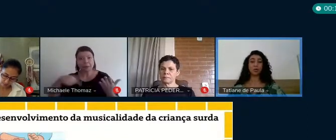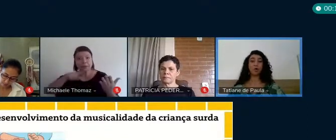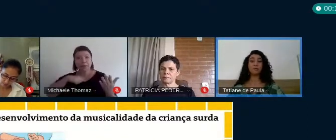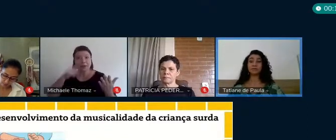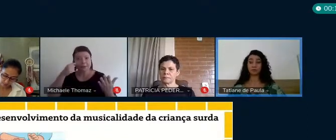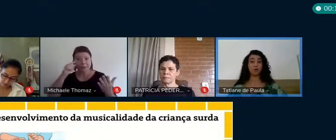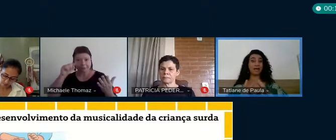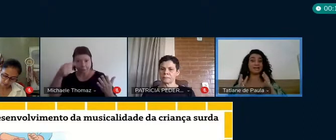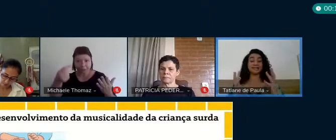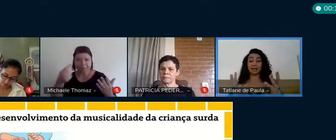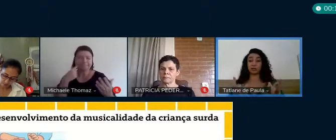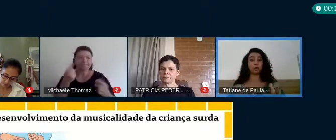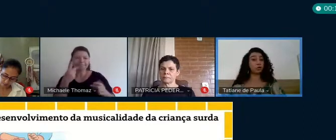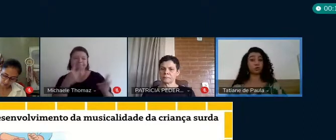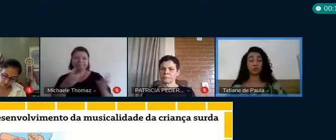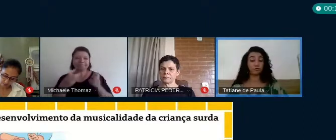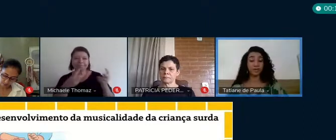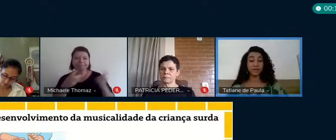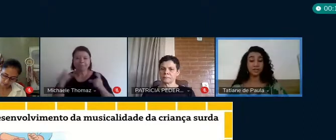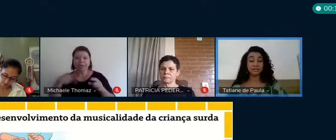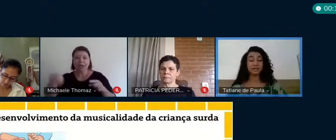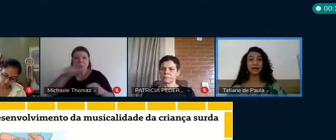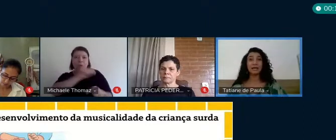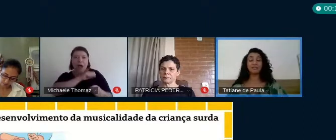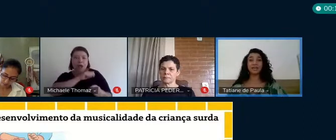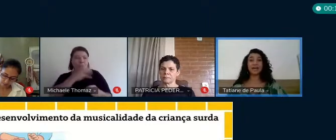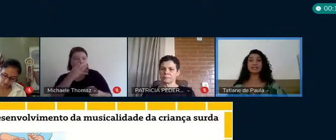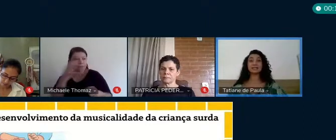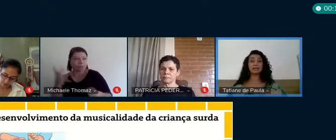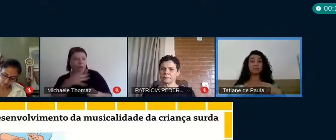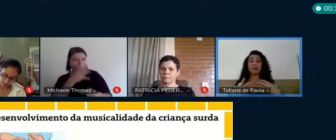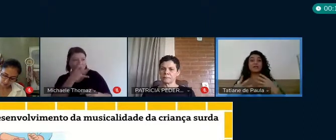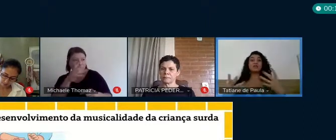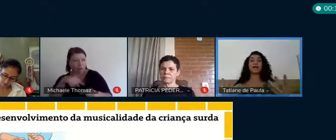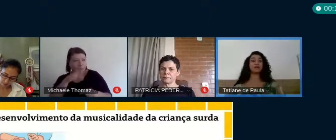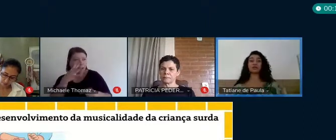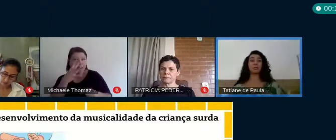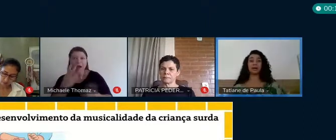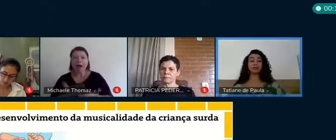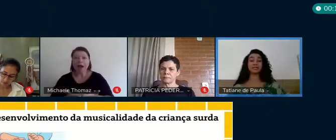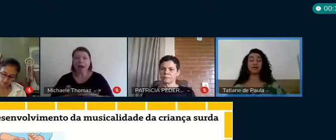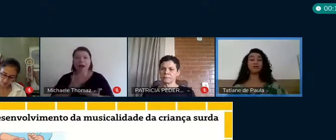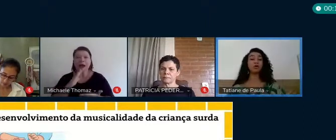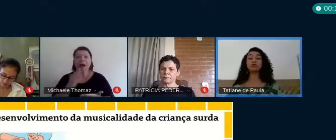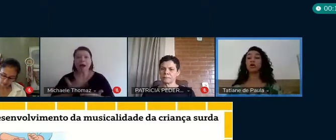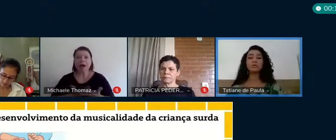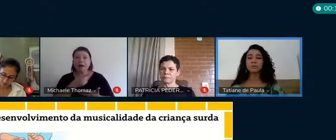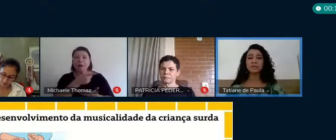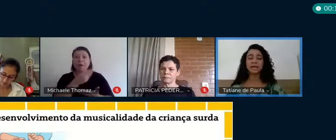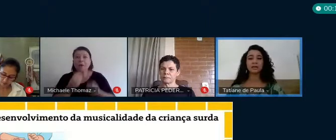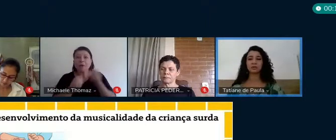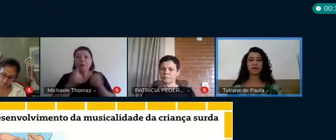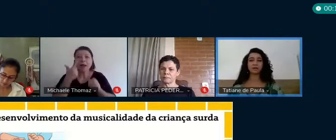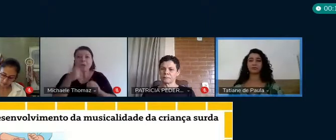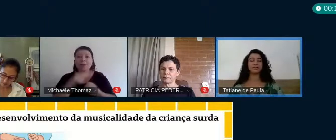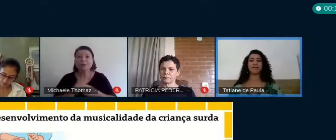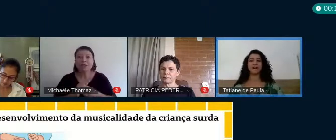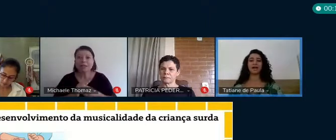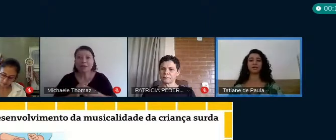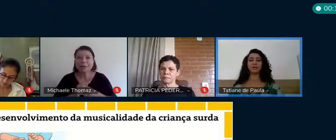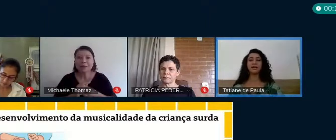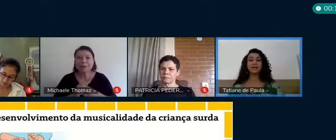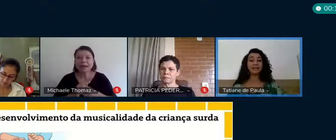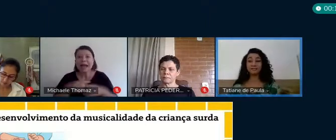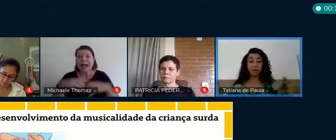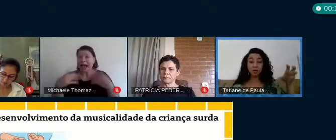como os colegas dela, todos os ouvintes, ficaram assim, impressionados como ela conseguiu, ficou todo mundo querendo no horário do